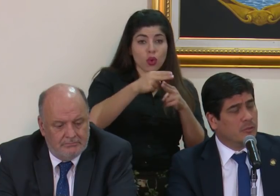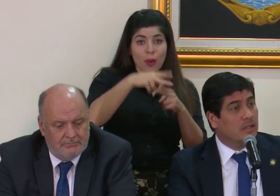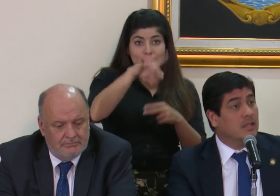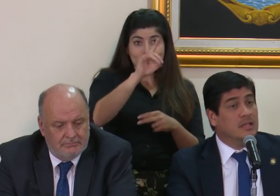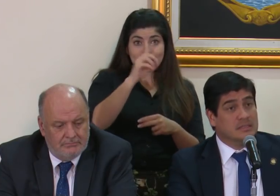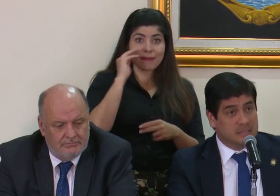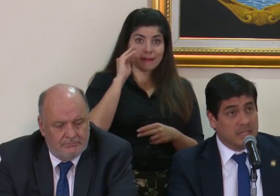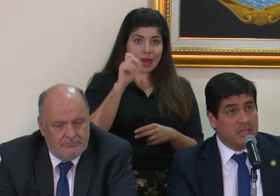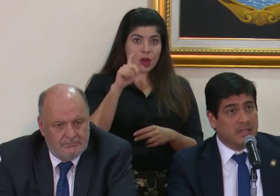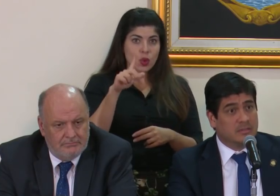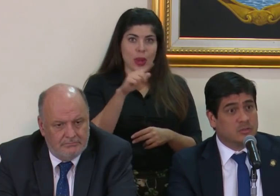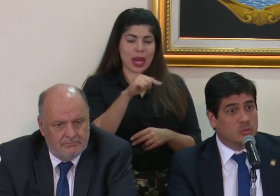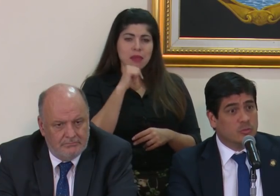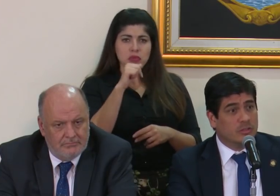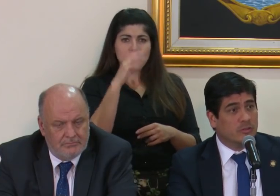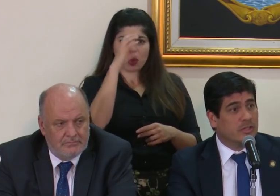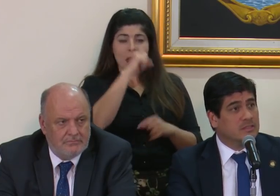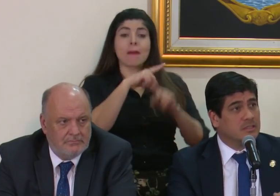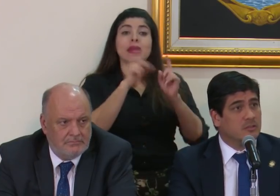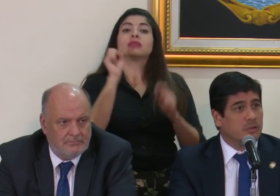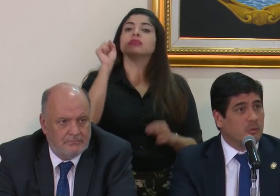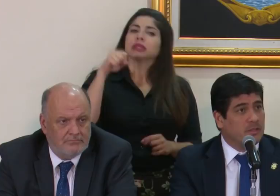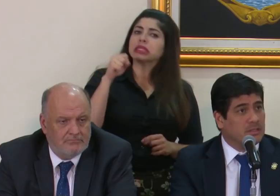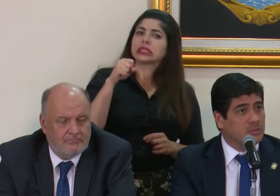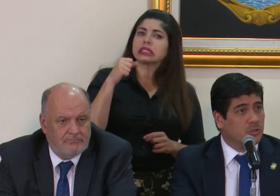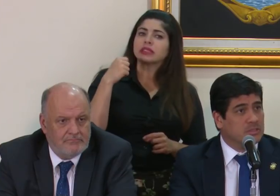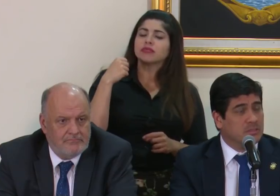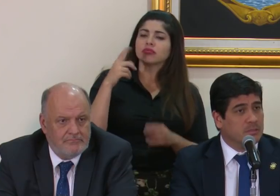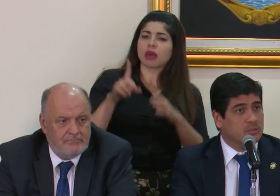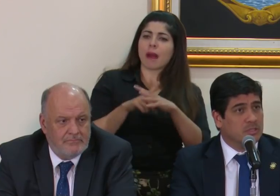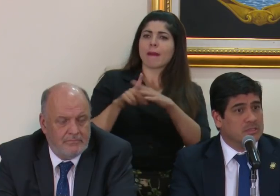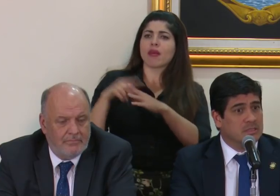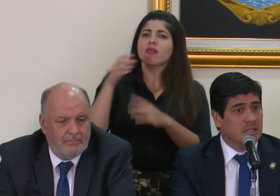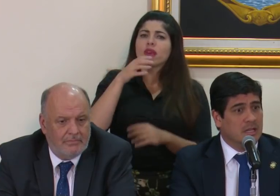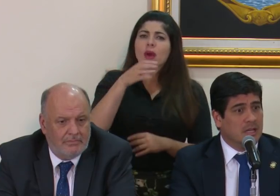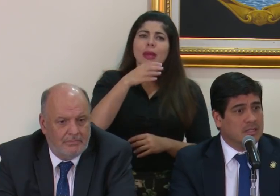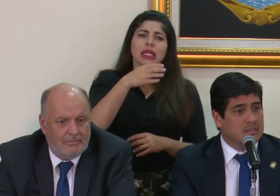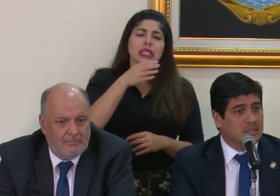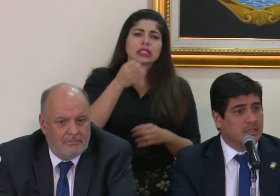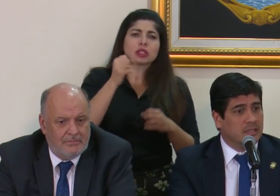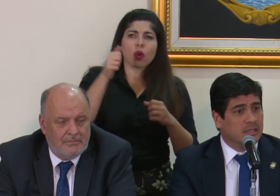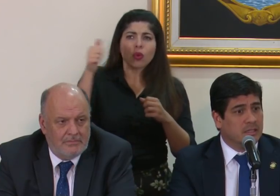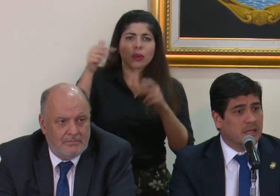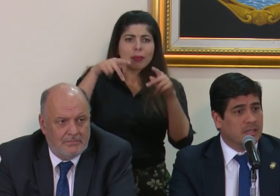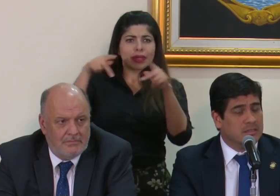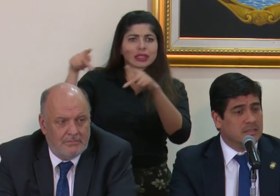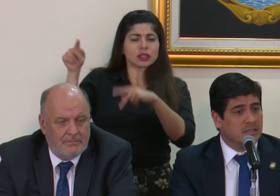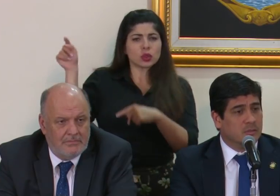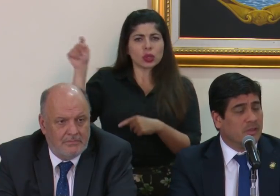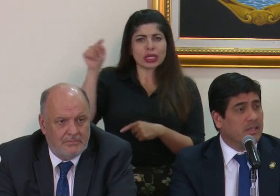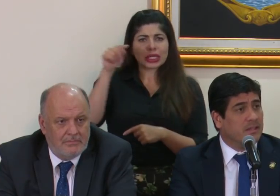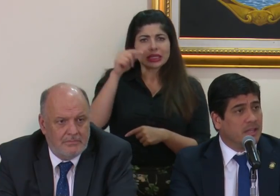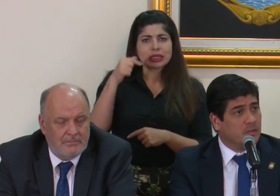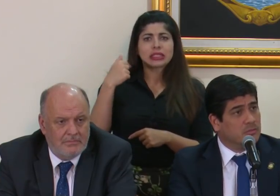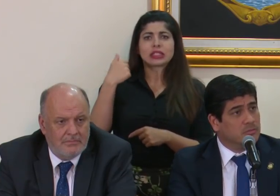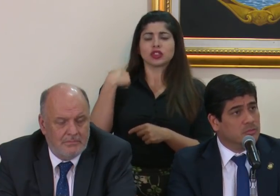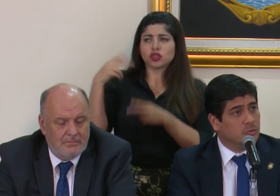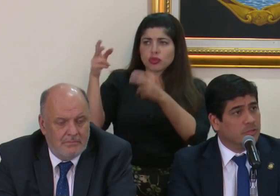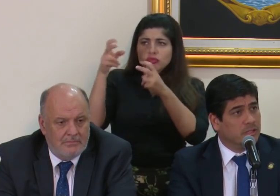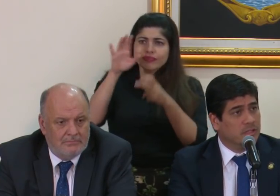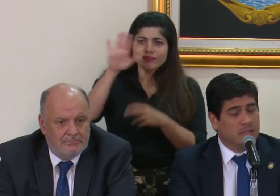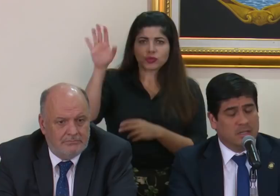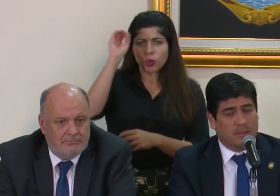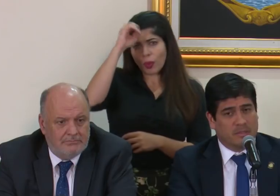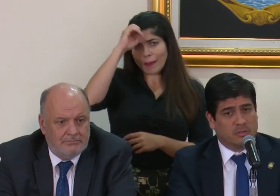Manuel, sí estuvo, y tengo que decirlo, recomendaciones de personas a las que tomé criterio